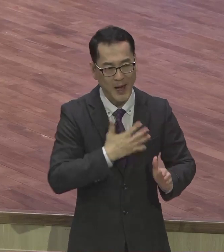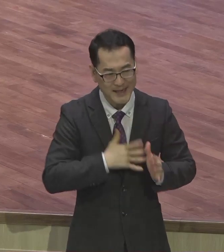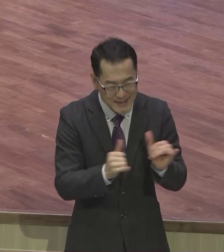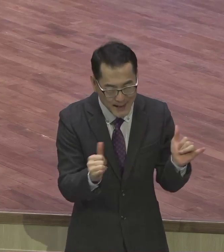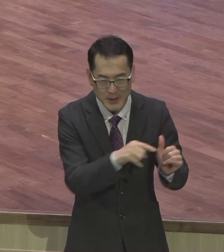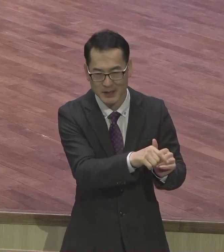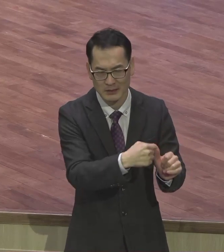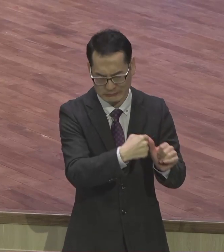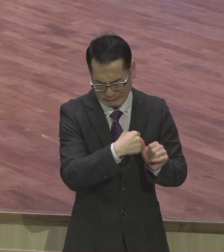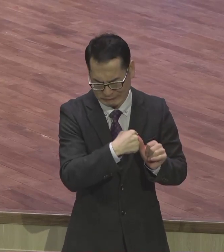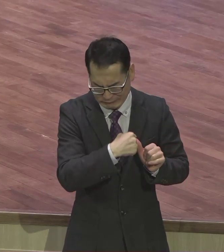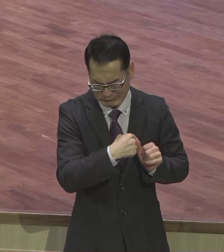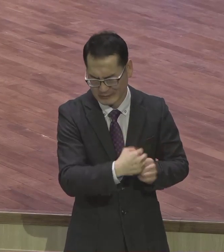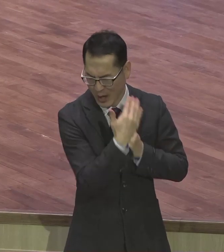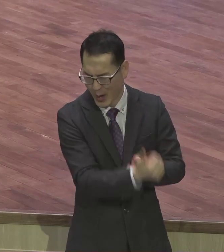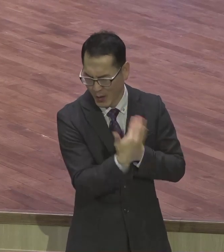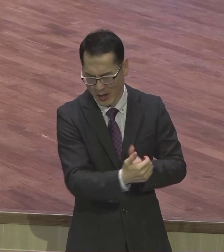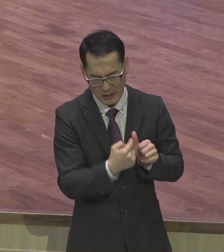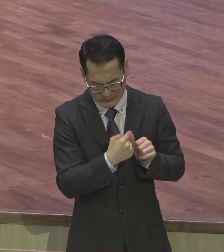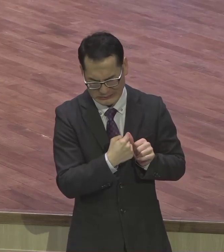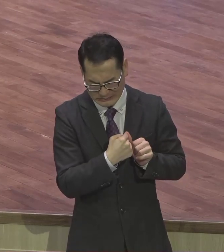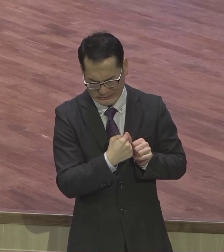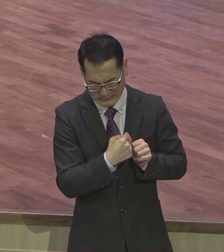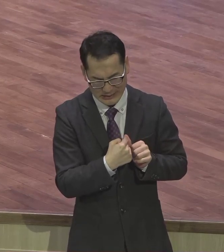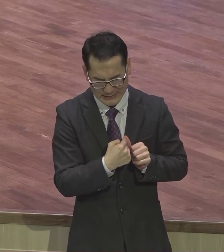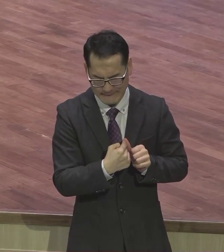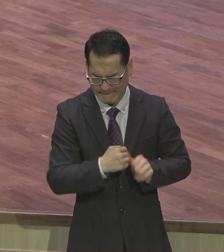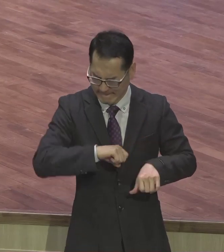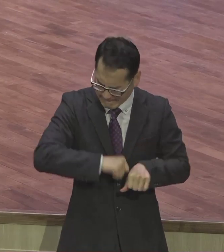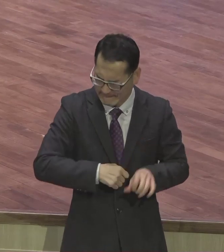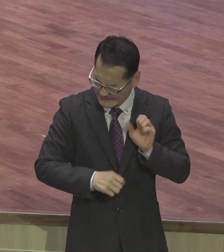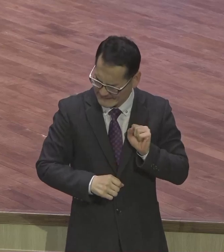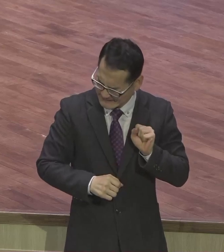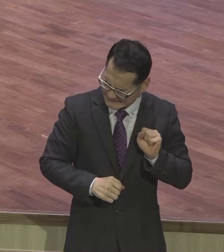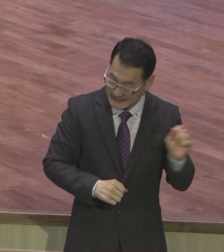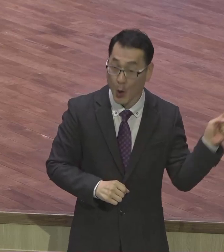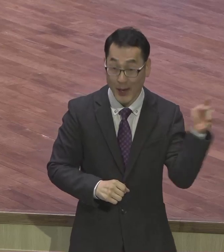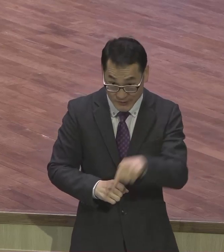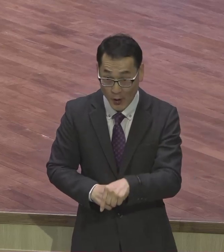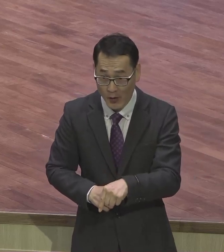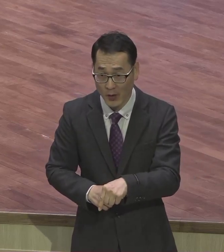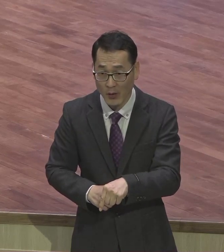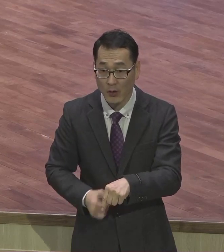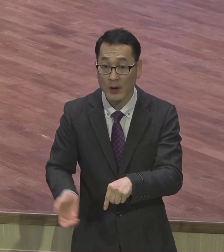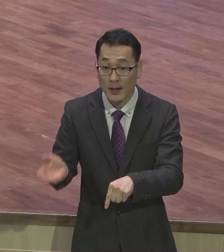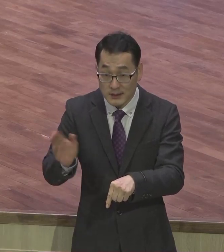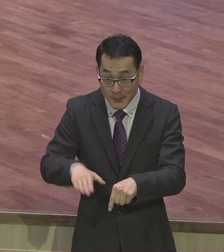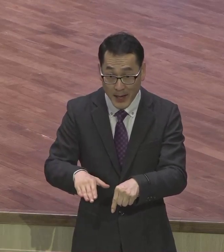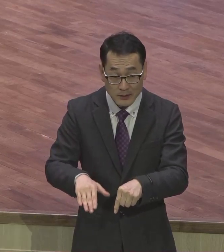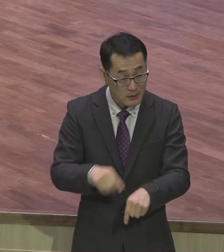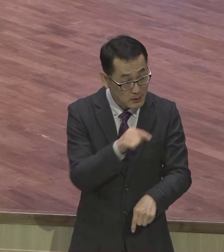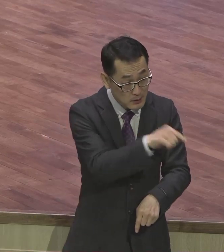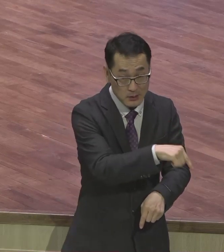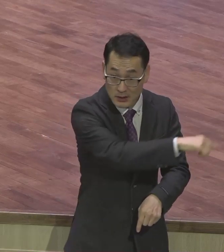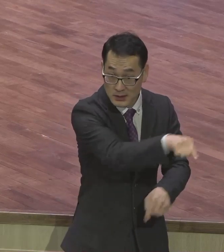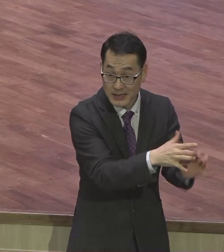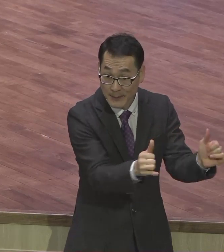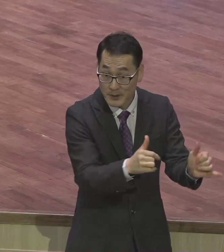나를 불러왔지만은 하나님이 여러분이 그 분들을 통해서 부르셨어요. 왜 부르셨나